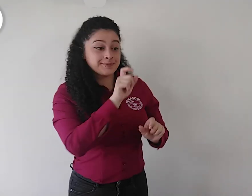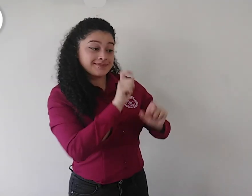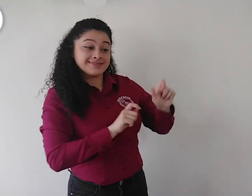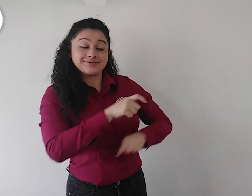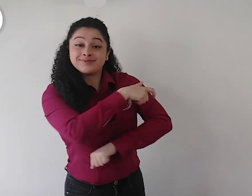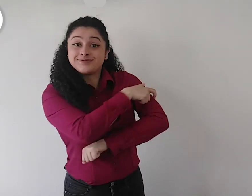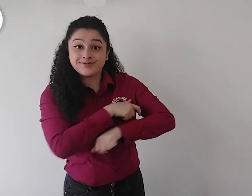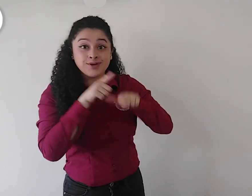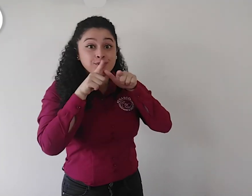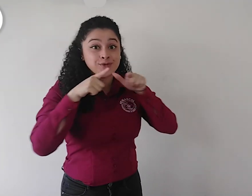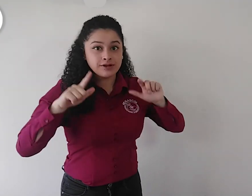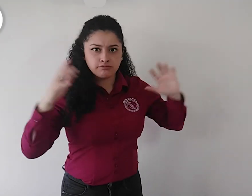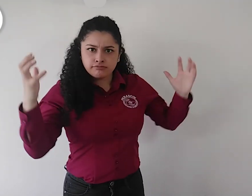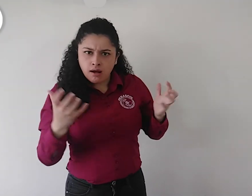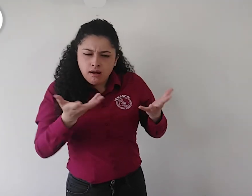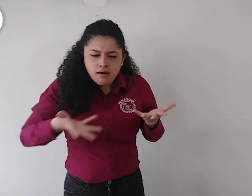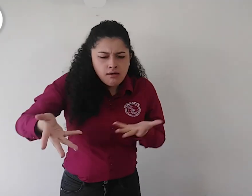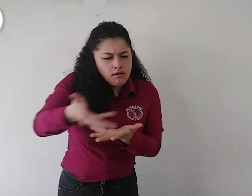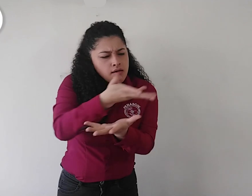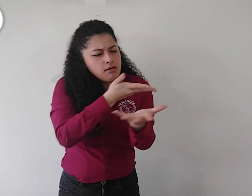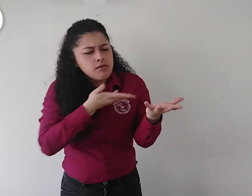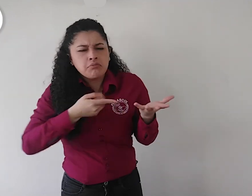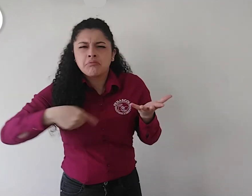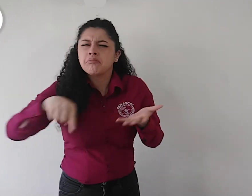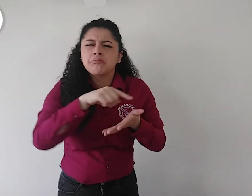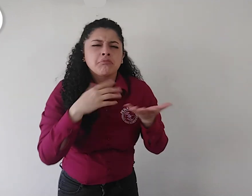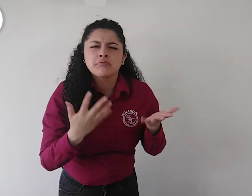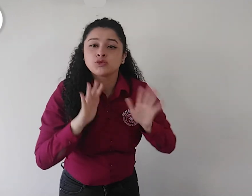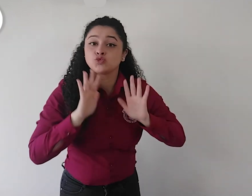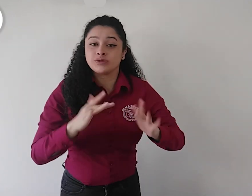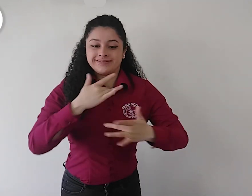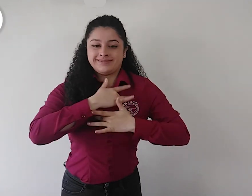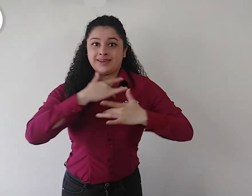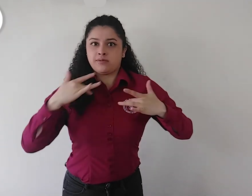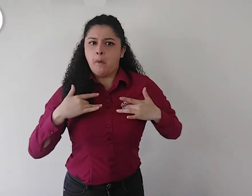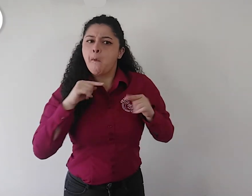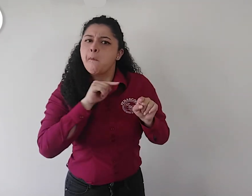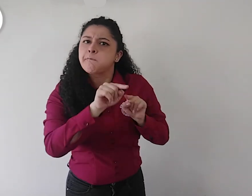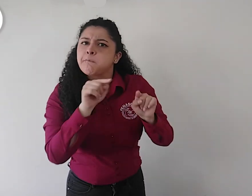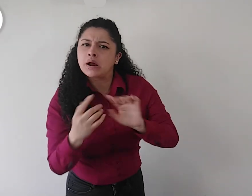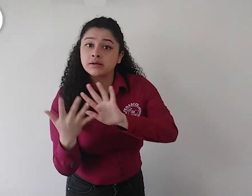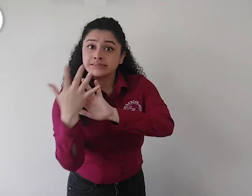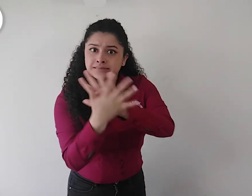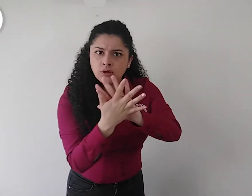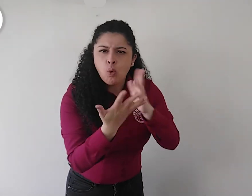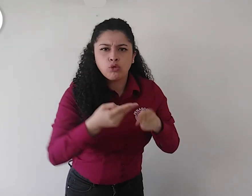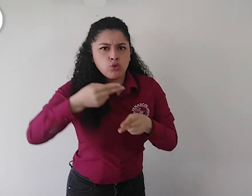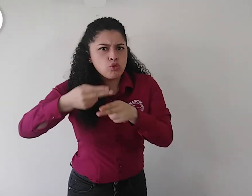FENASCOL en un proceso arduo de planeación lingüística realizaron la consulta,